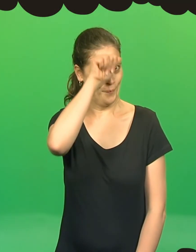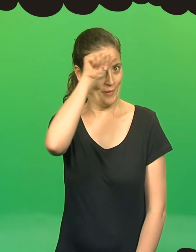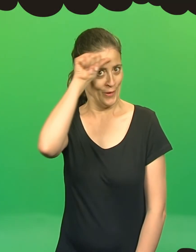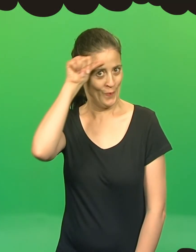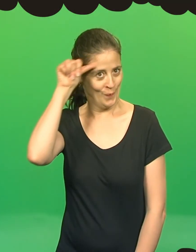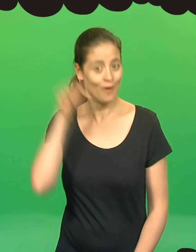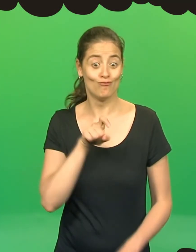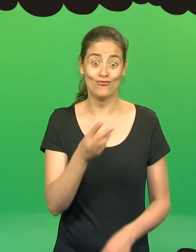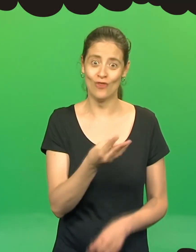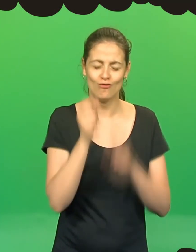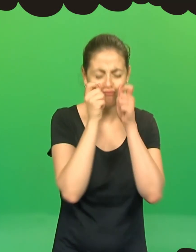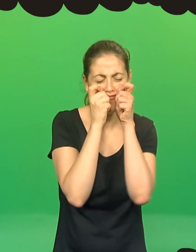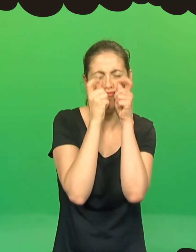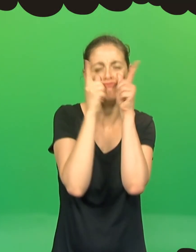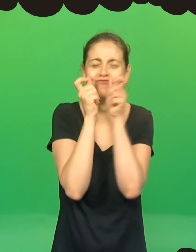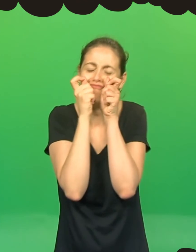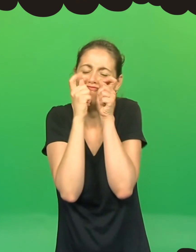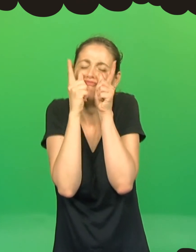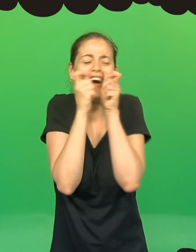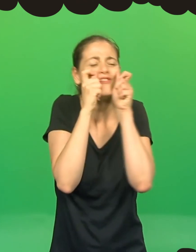No domingo, quando acordaram,